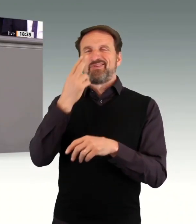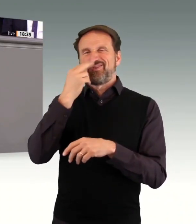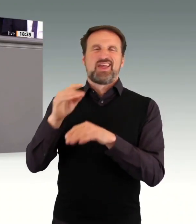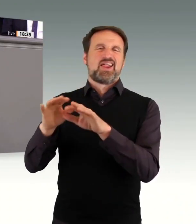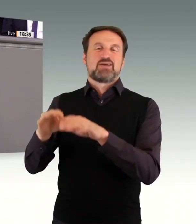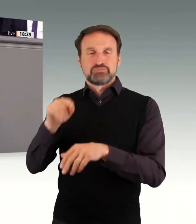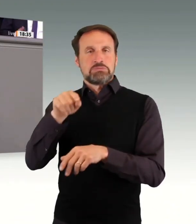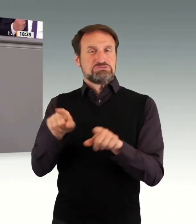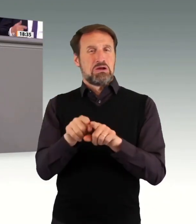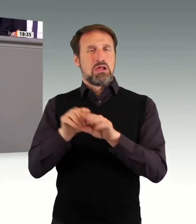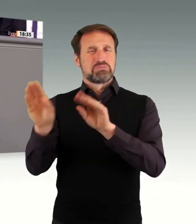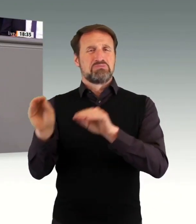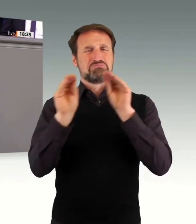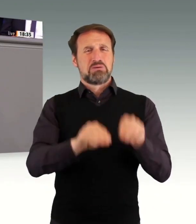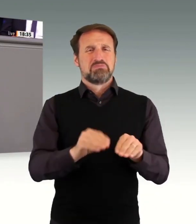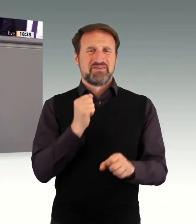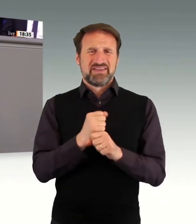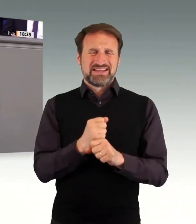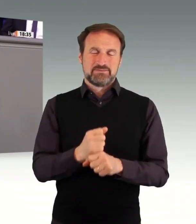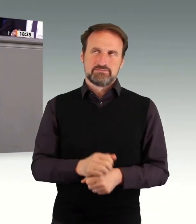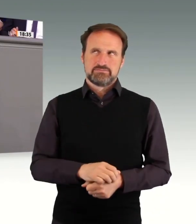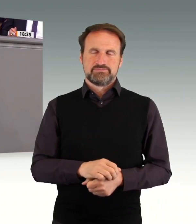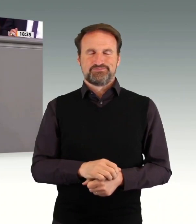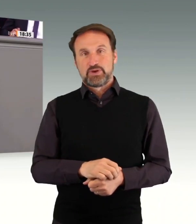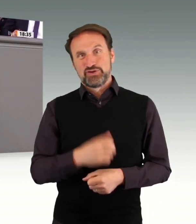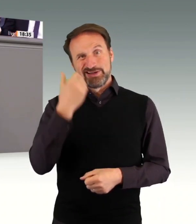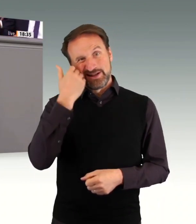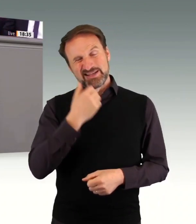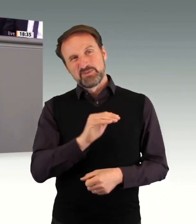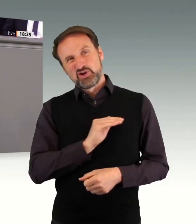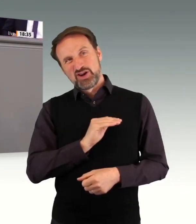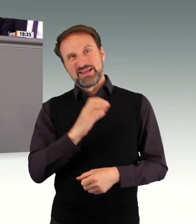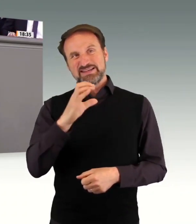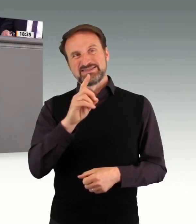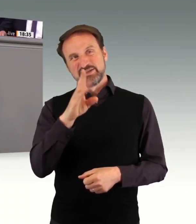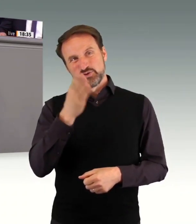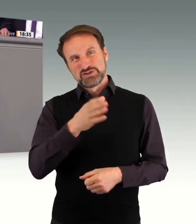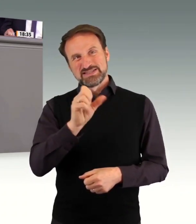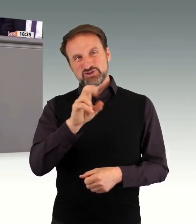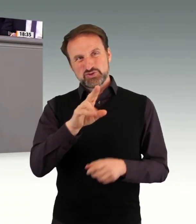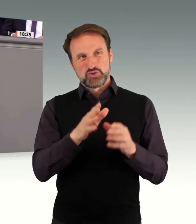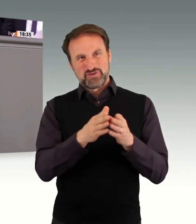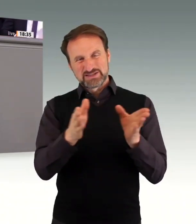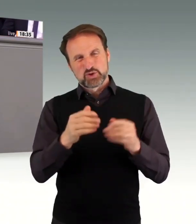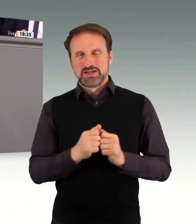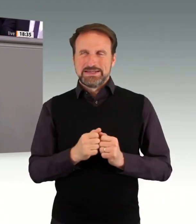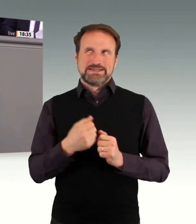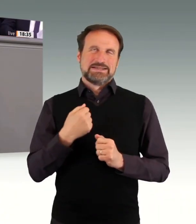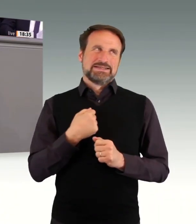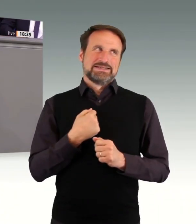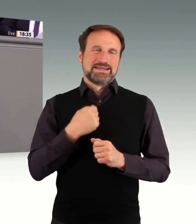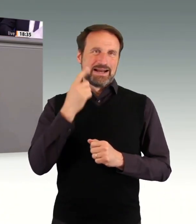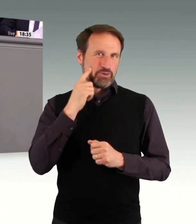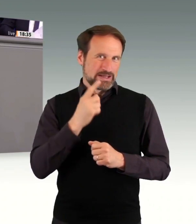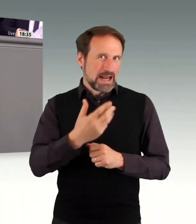der CDU-CSU-Fraktion, wenn ich mich nicht so ganz falsch erinnere, ist das ja so, dass wir sehr lange zusammengearbeitet haben. Ich denke so an das